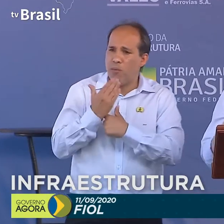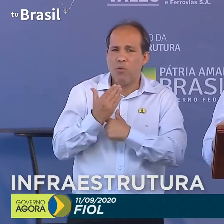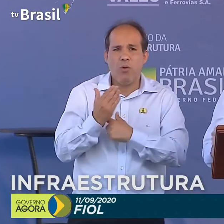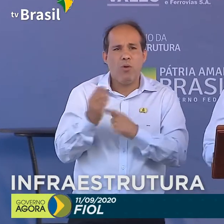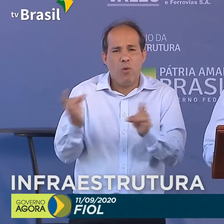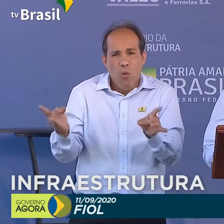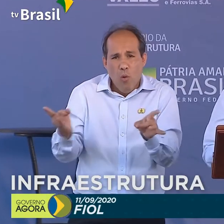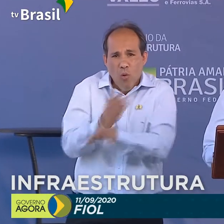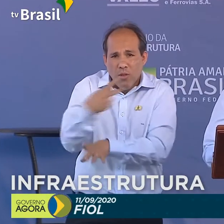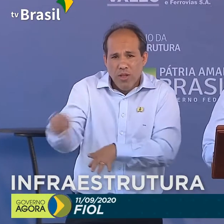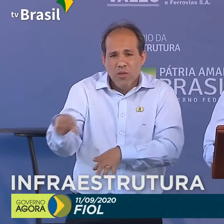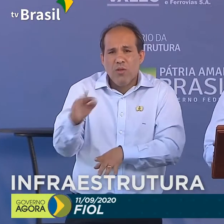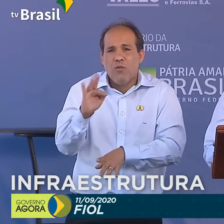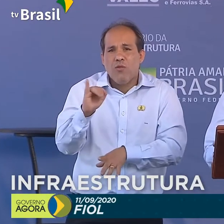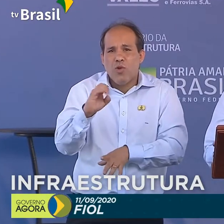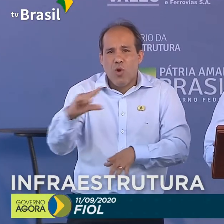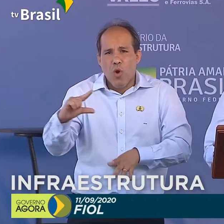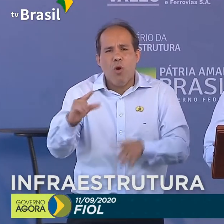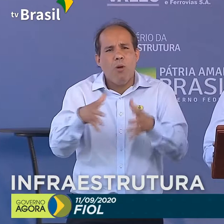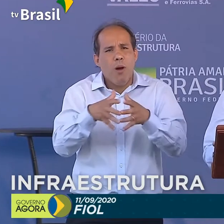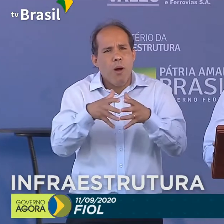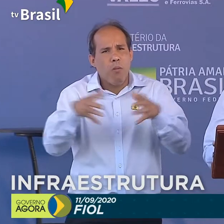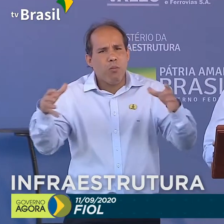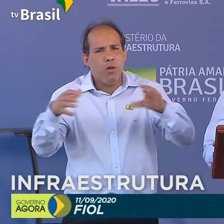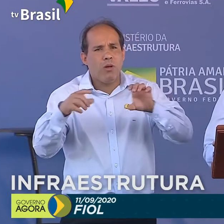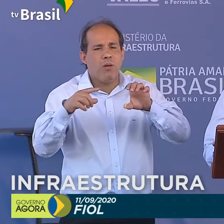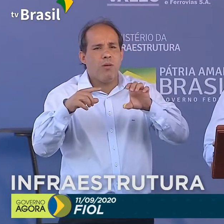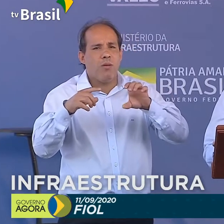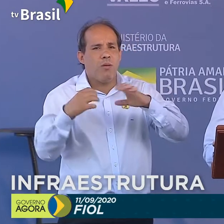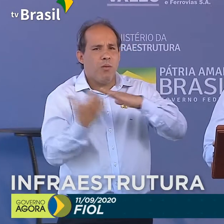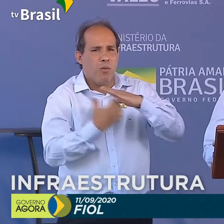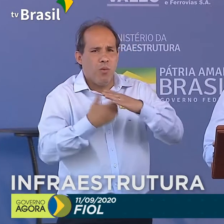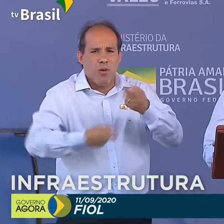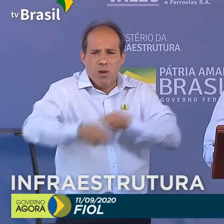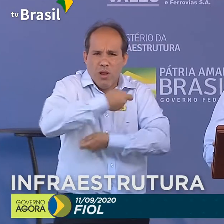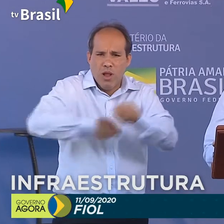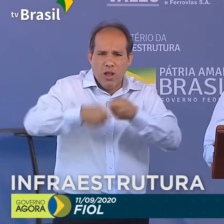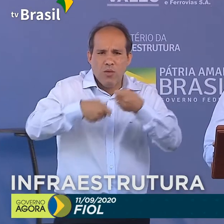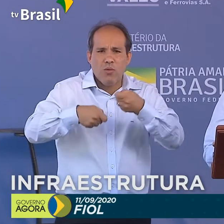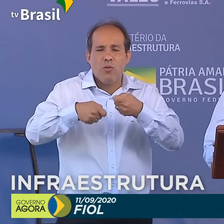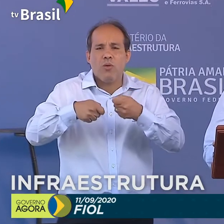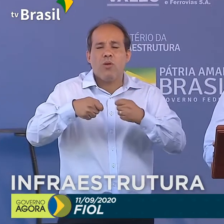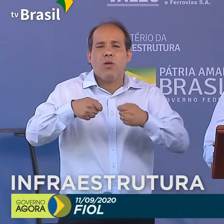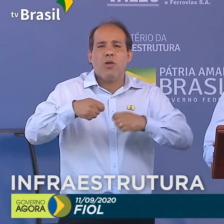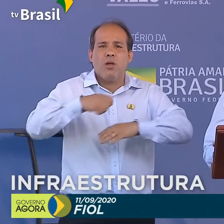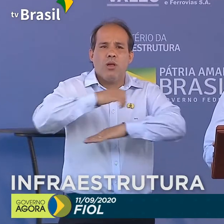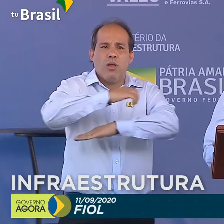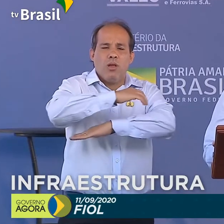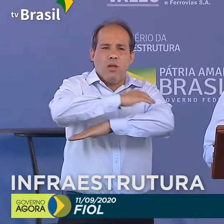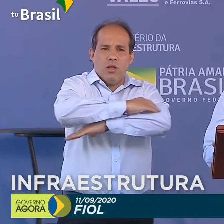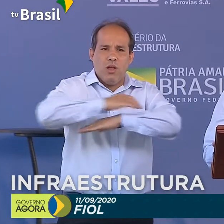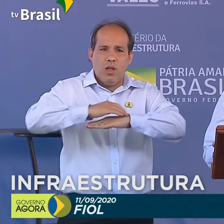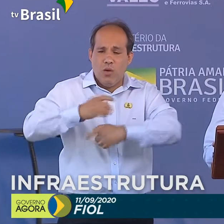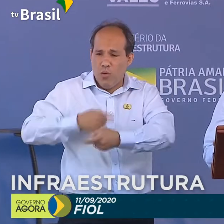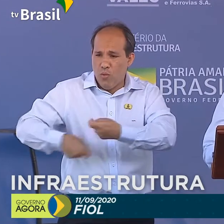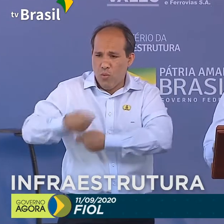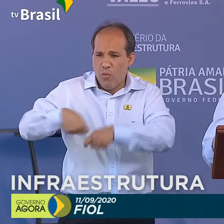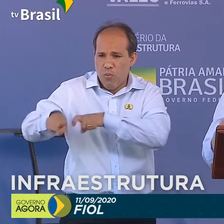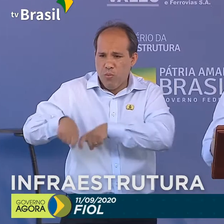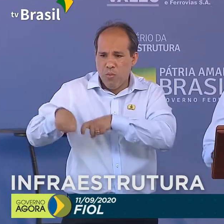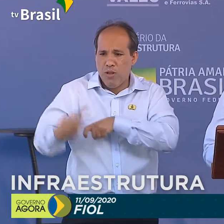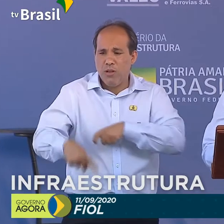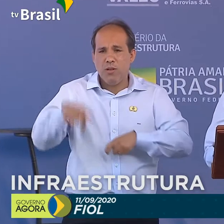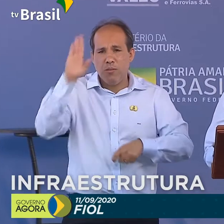ampliar o mercado de agronegócio, o mercado de produção mineral no país e, com isso,